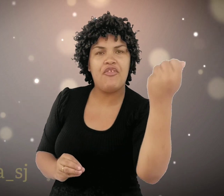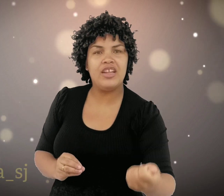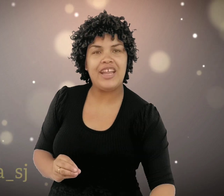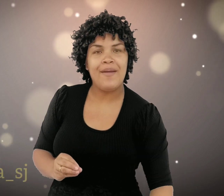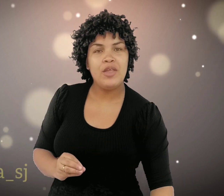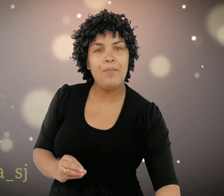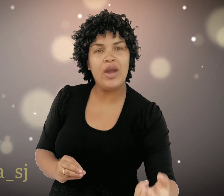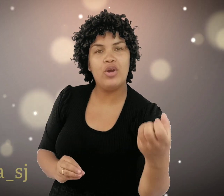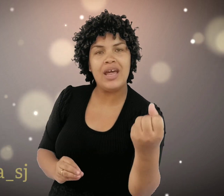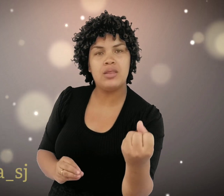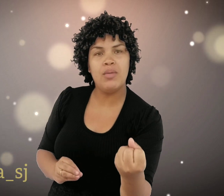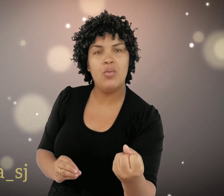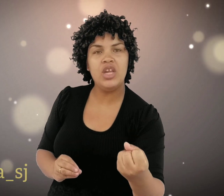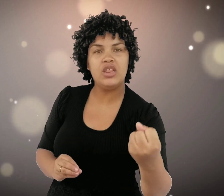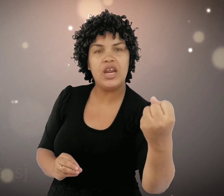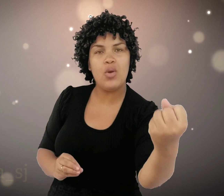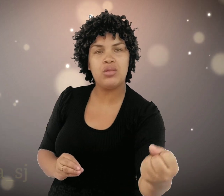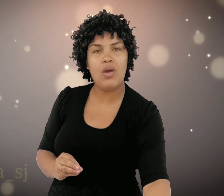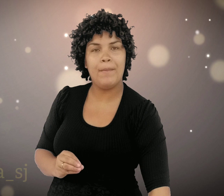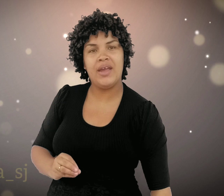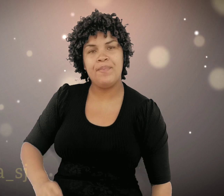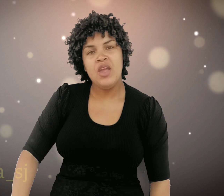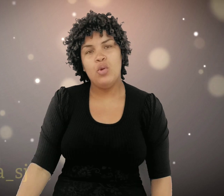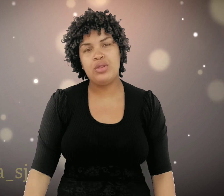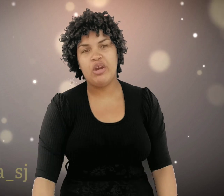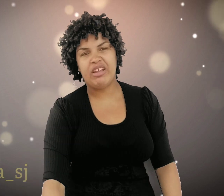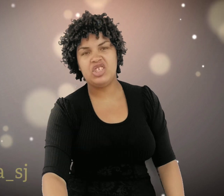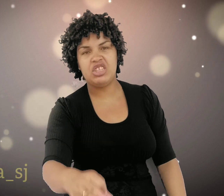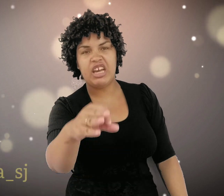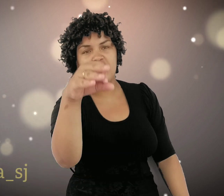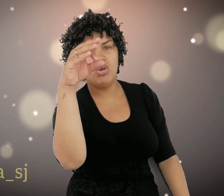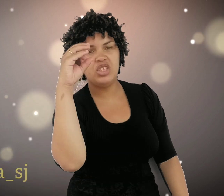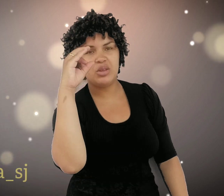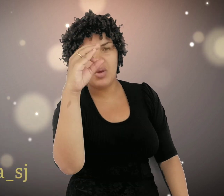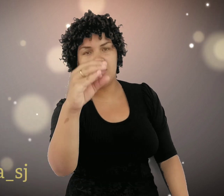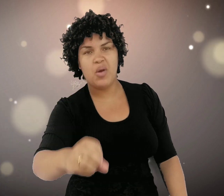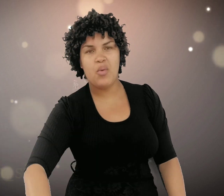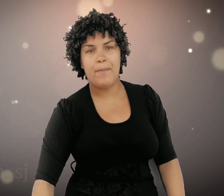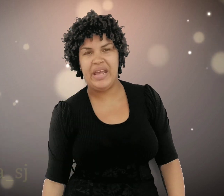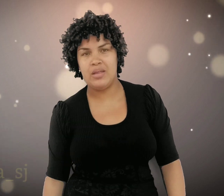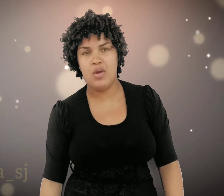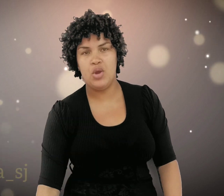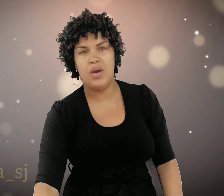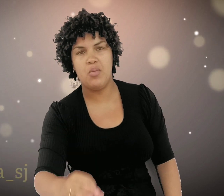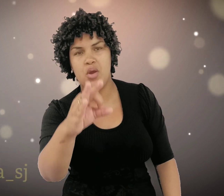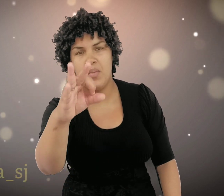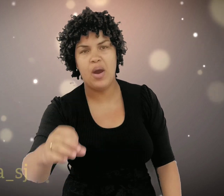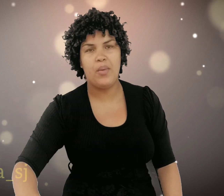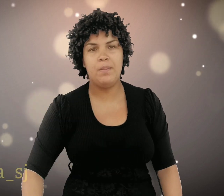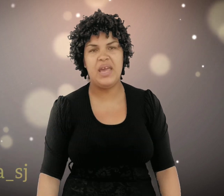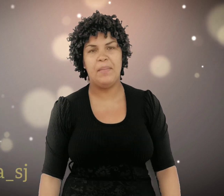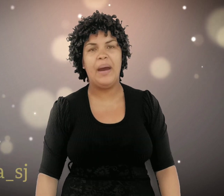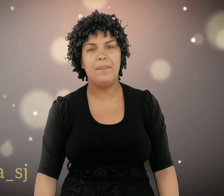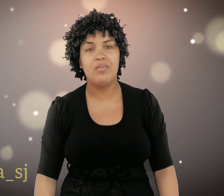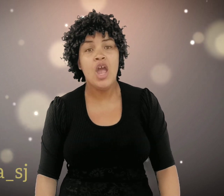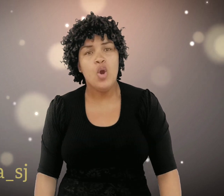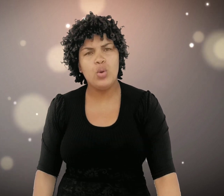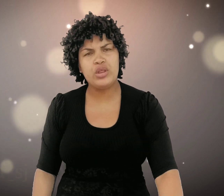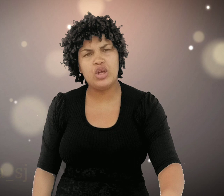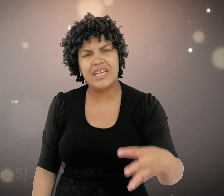Levanta. E pegou nas mãos e entregou a sua mãe. O Senhor tá te entregando hoje na tua mão. A bênção, meu irmão e minha irmã. Minha irmã, o Senhor tá